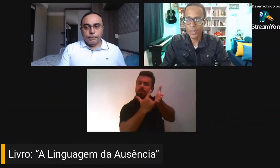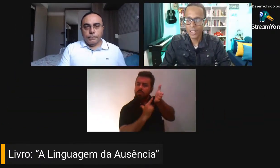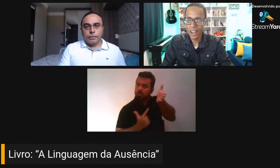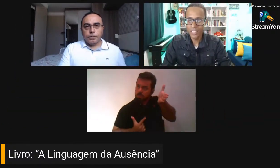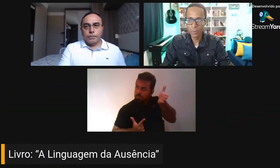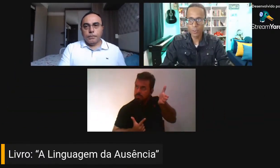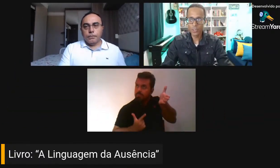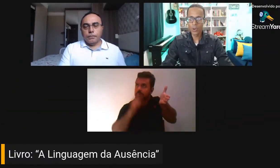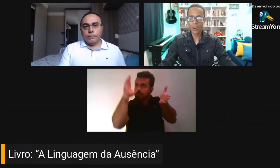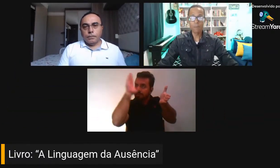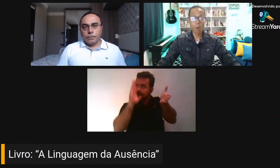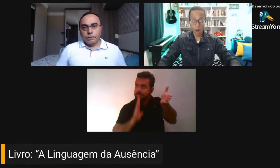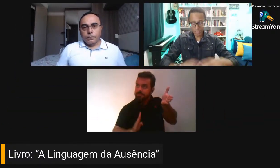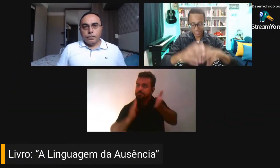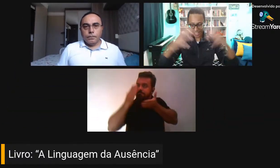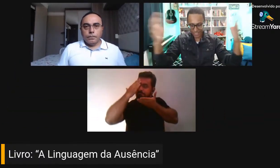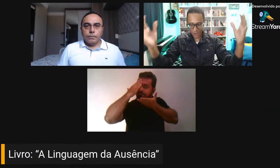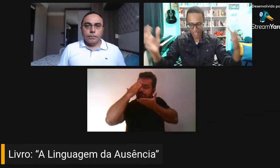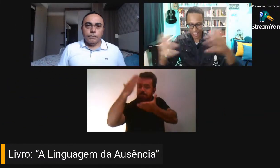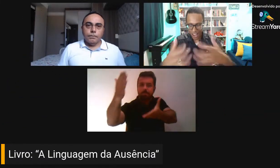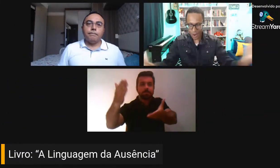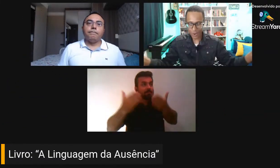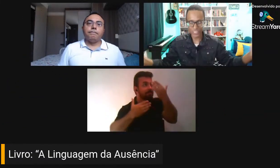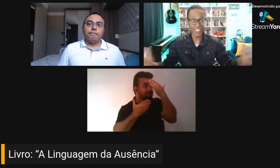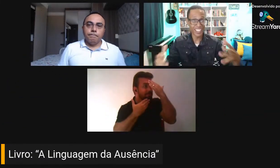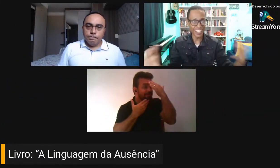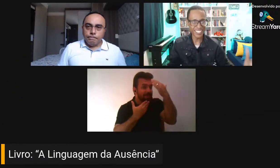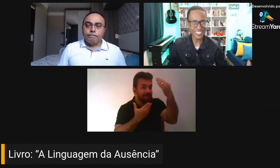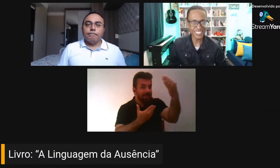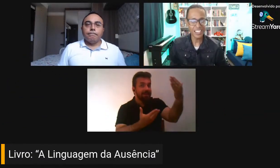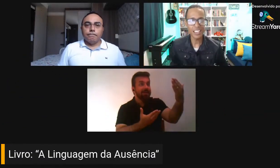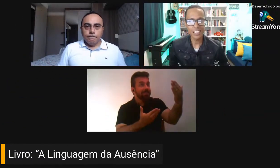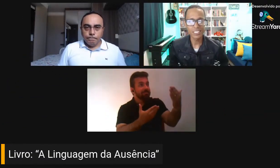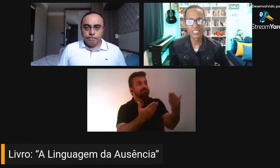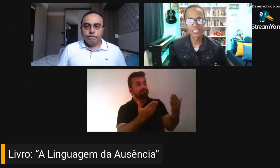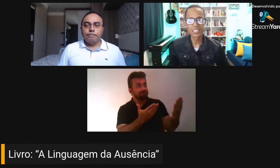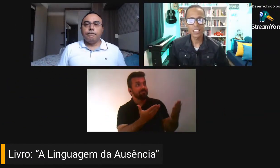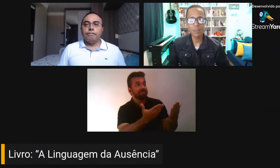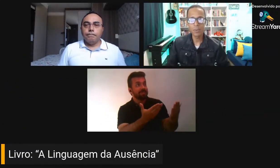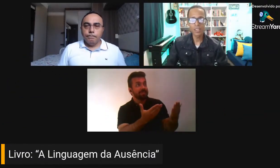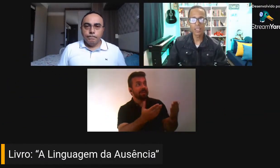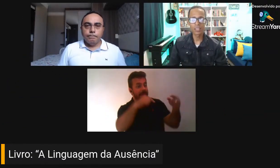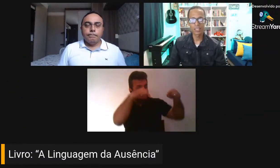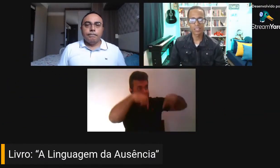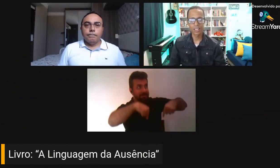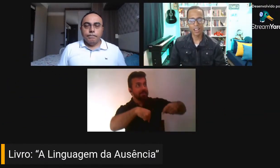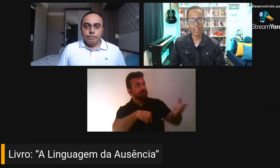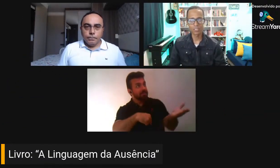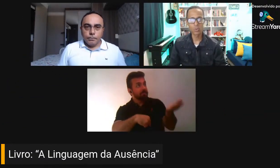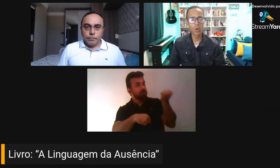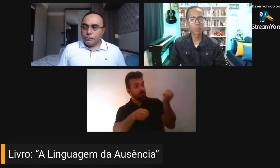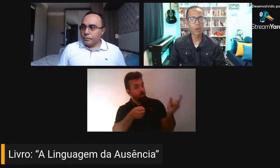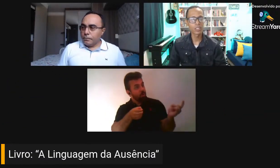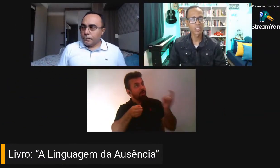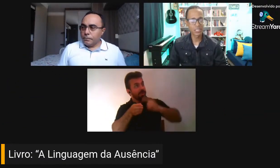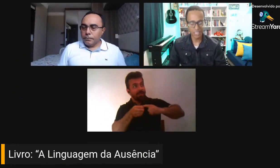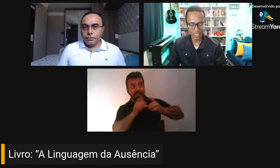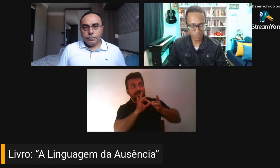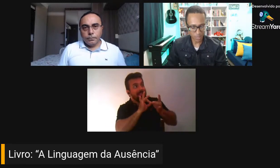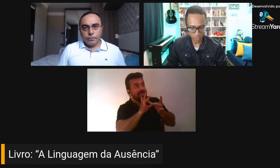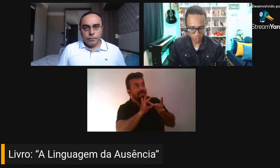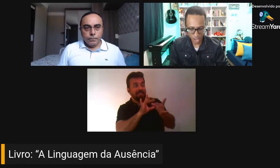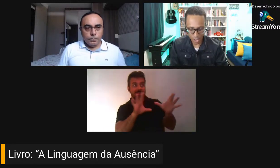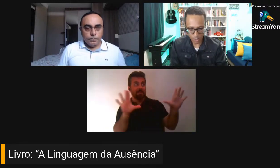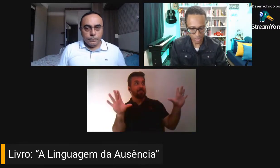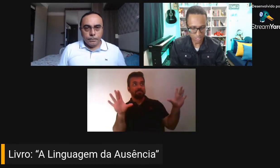Muito obrigado, professor, a porta, né, o canal, a janela, será sempre a sua porta de